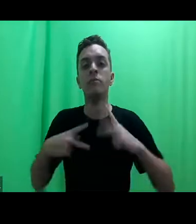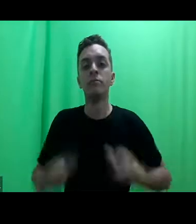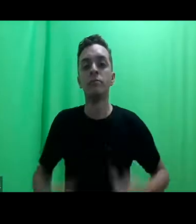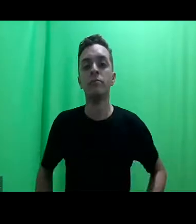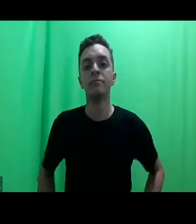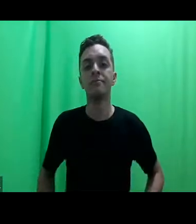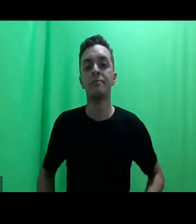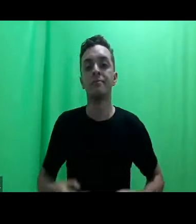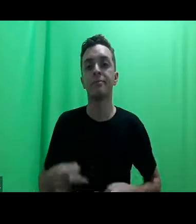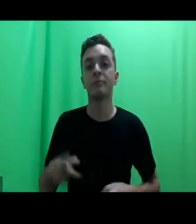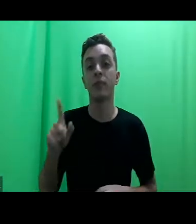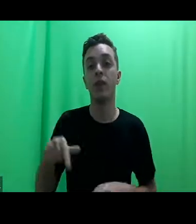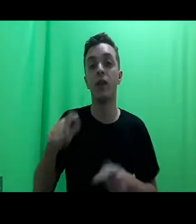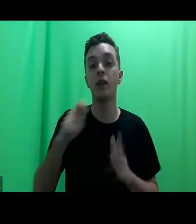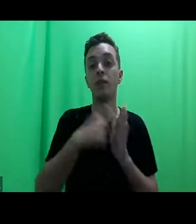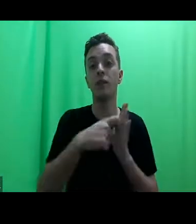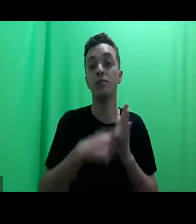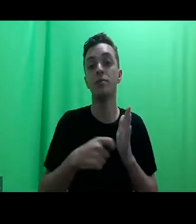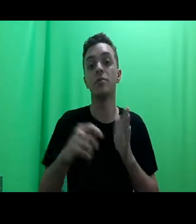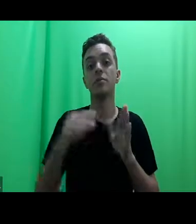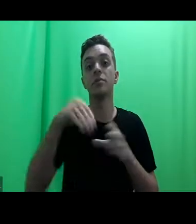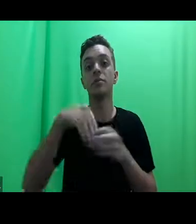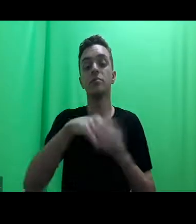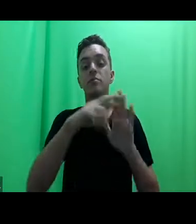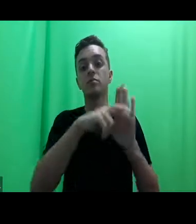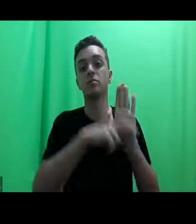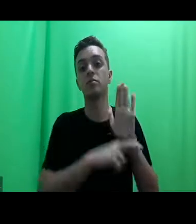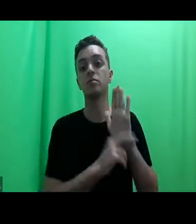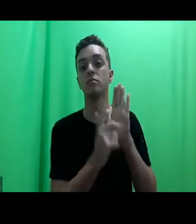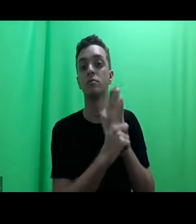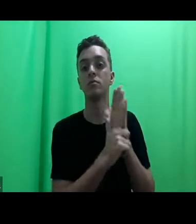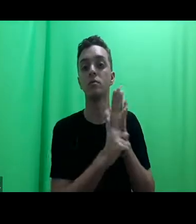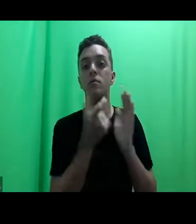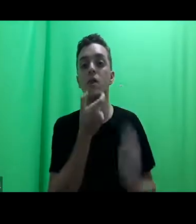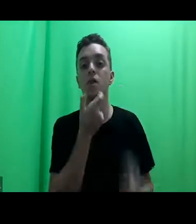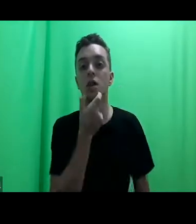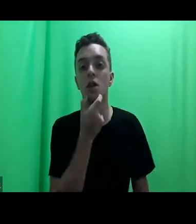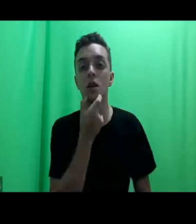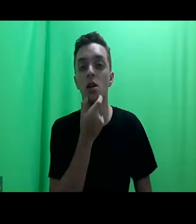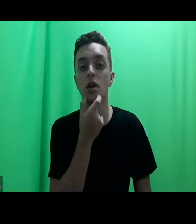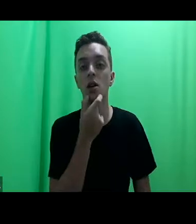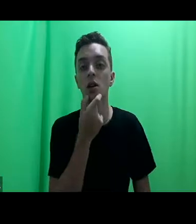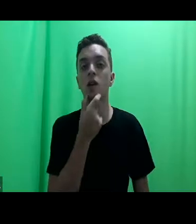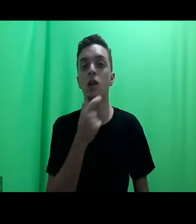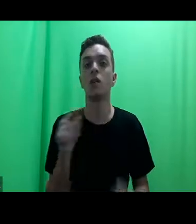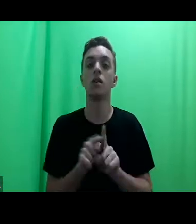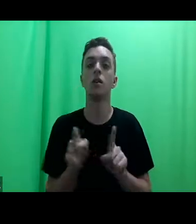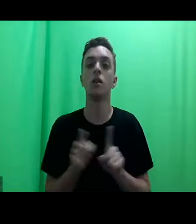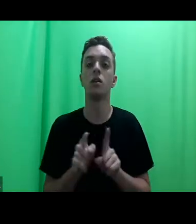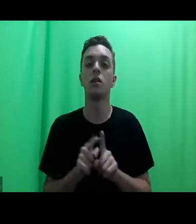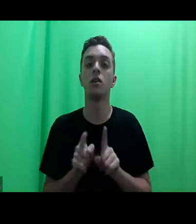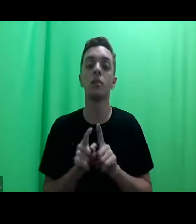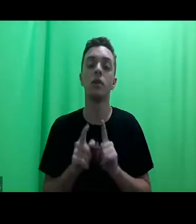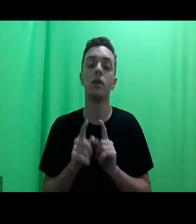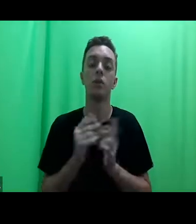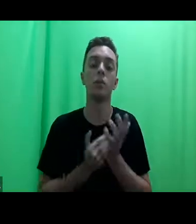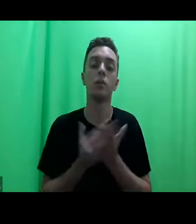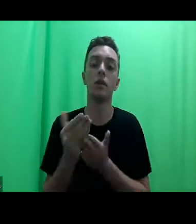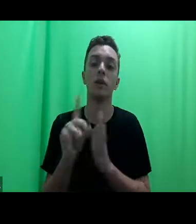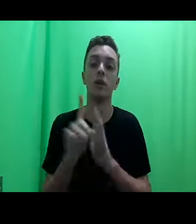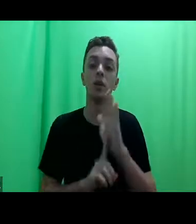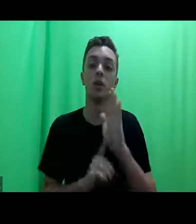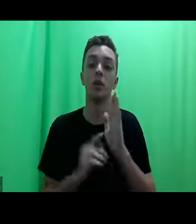inscritos em normas, em leis, e há princípios de direitos humanos. Tudo isso conta e é